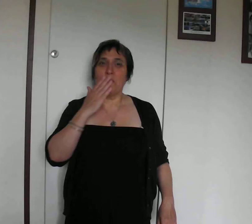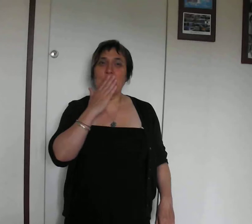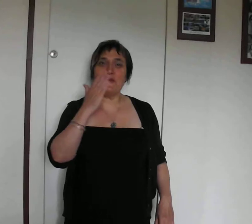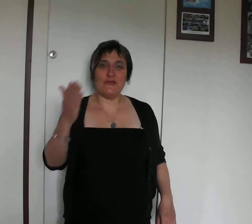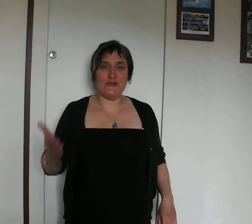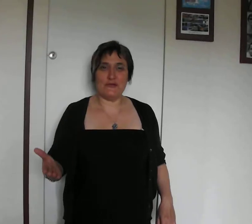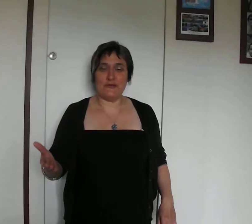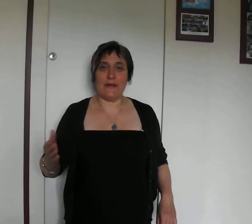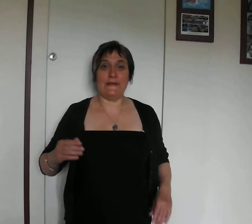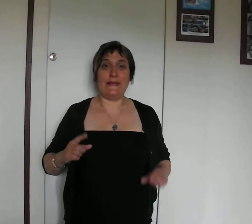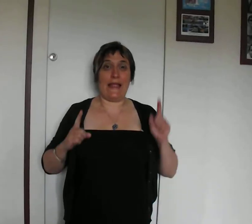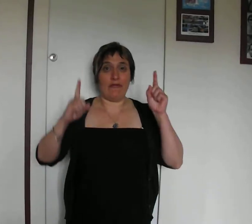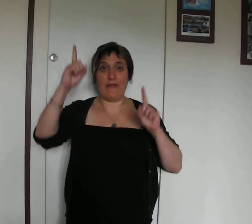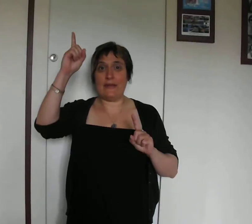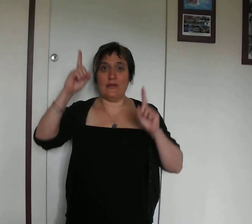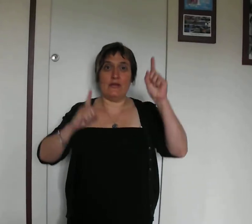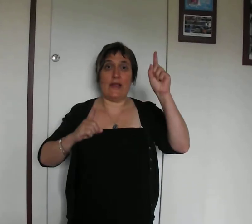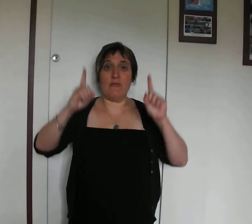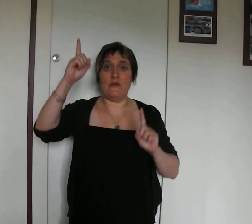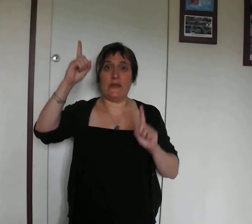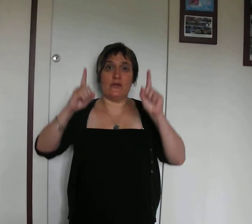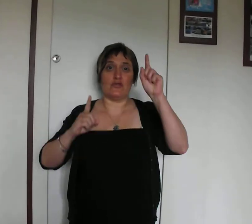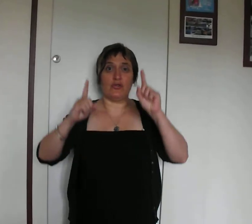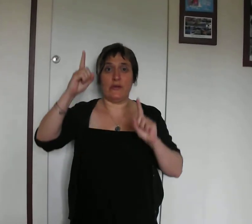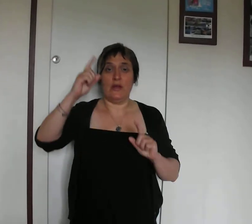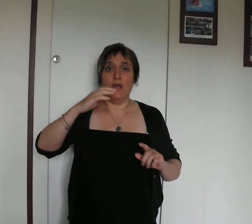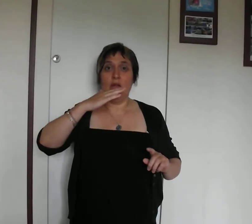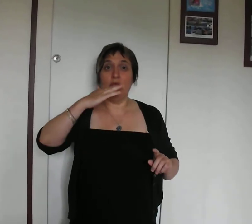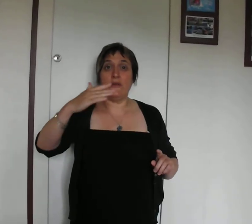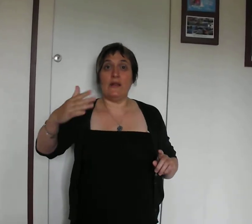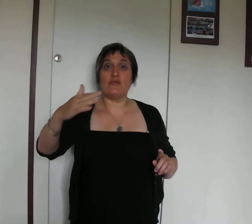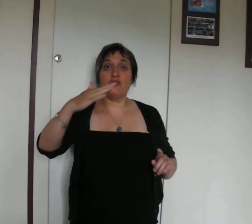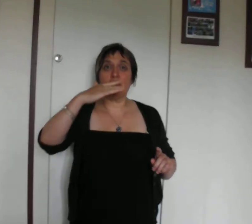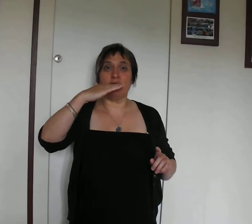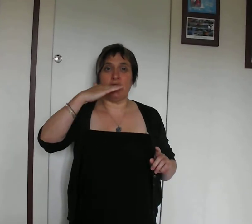Bonjour, c'est la fête de la musique aujourd'hui, nous allons chanter.